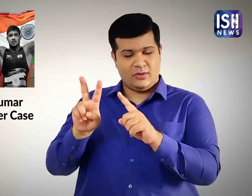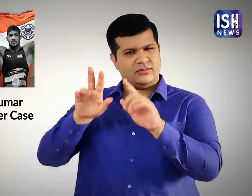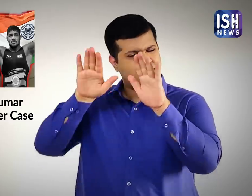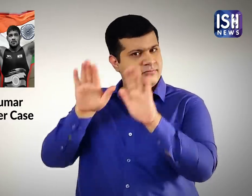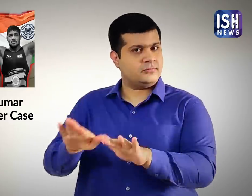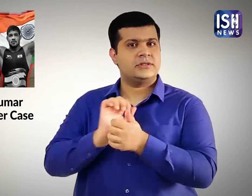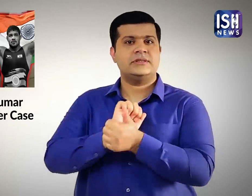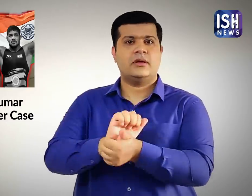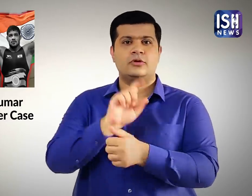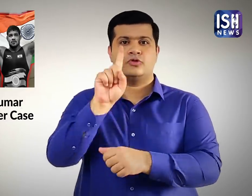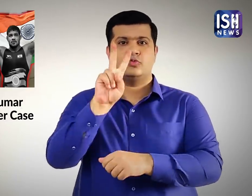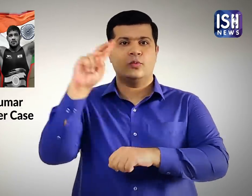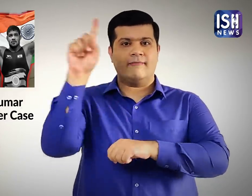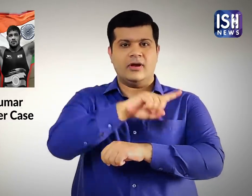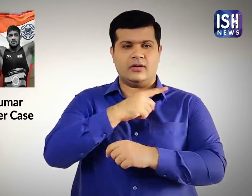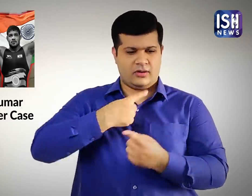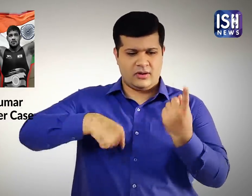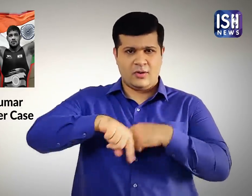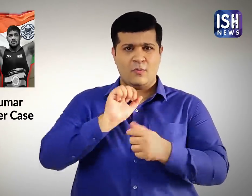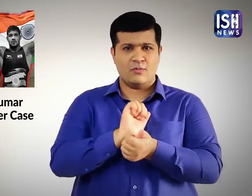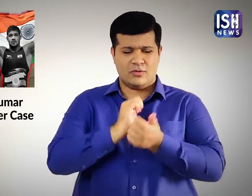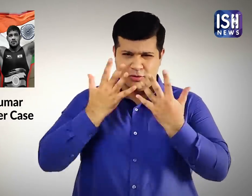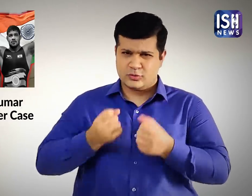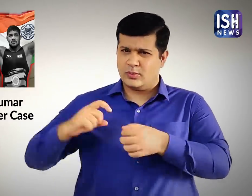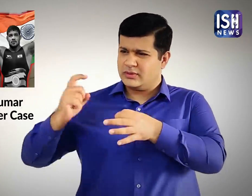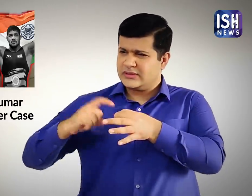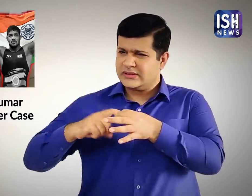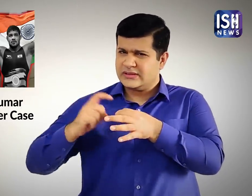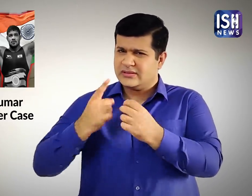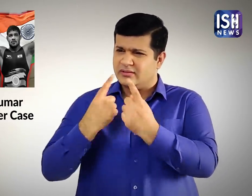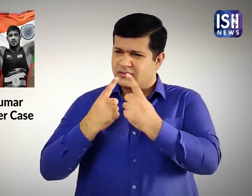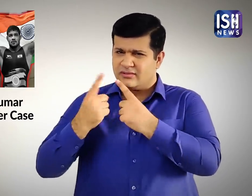पूछताज के लिए दोनों को बारहत दिनों के लिए जेल में रहने की जरूरत है।